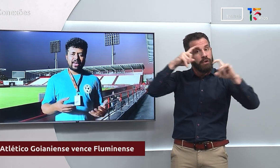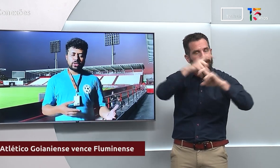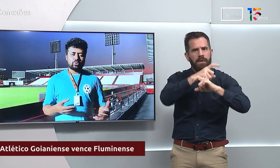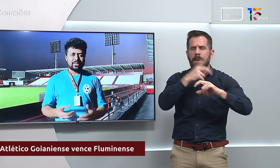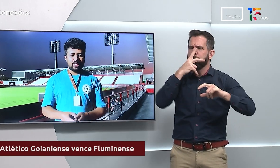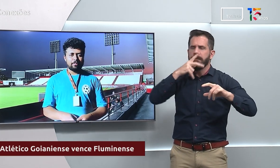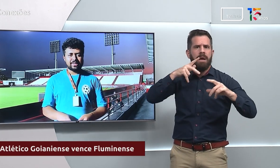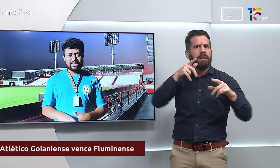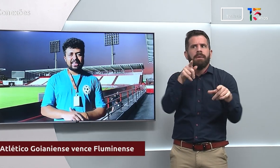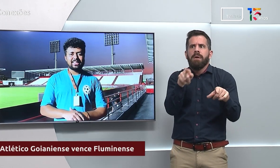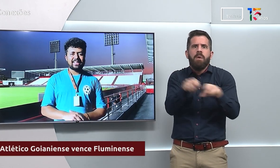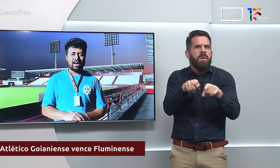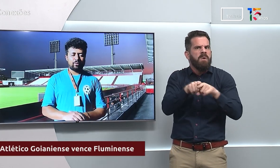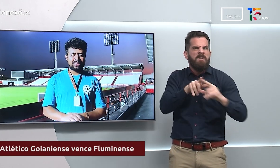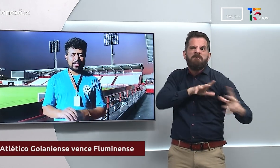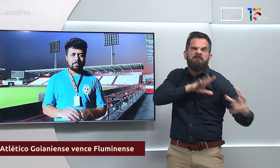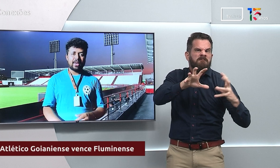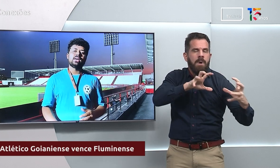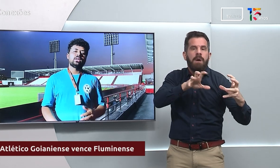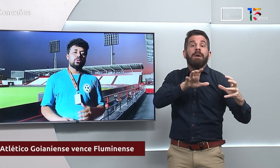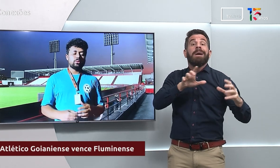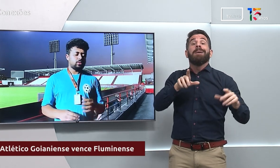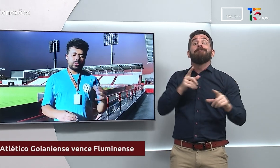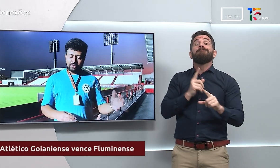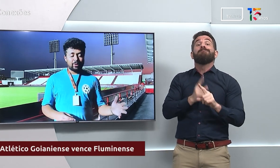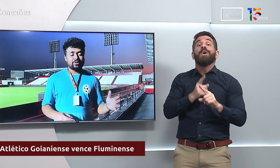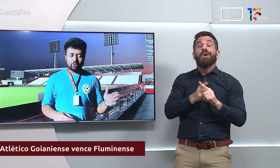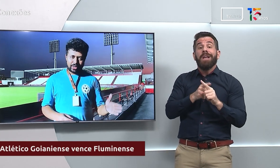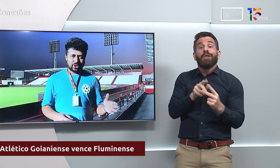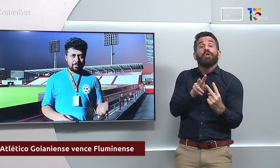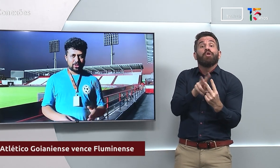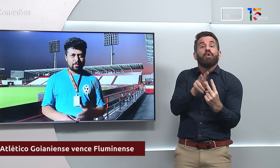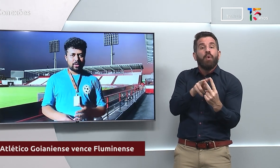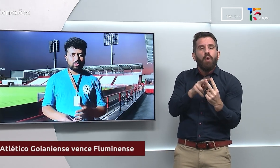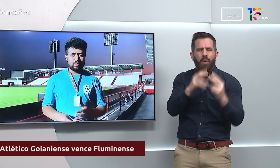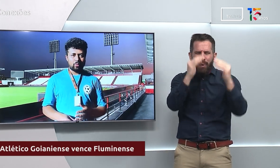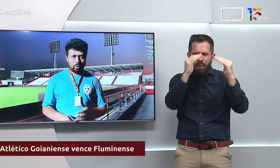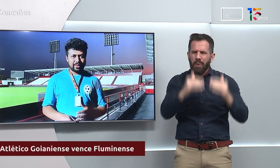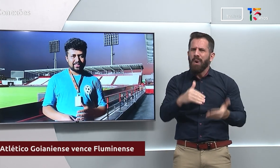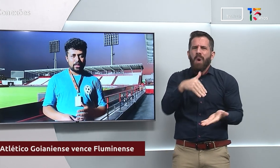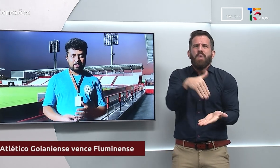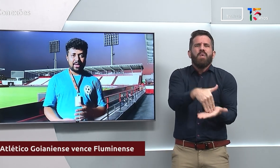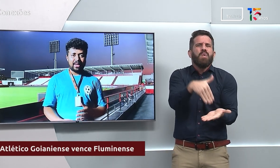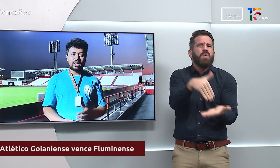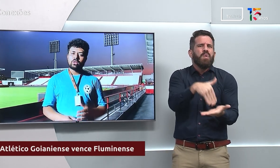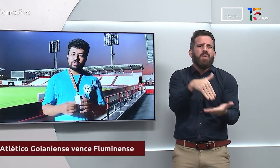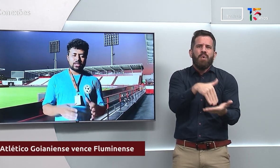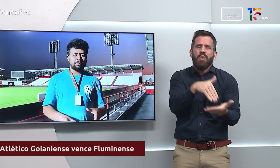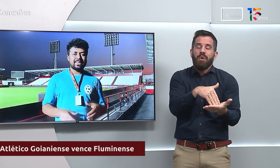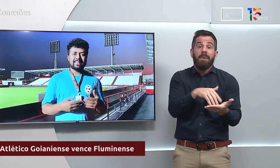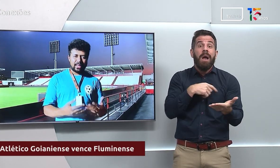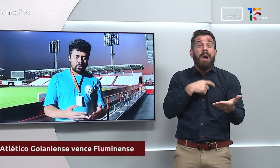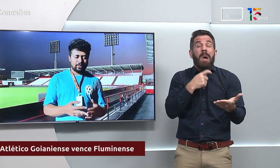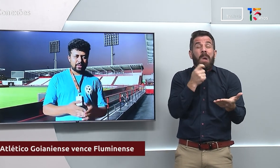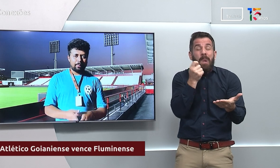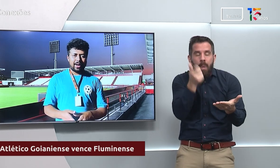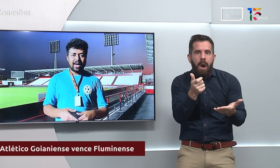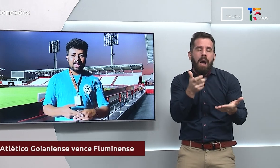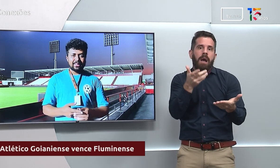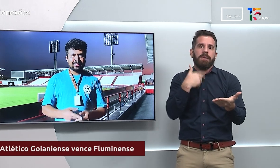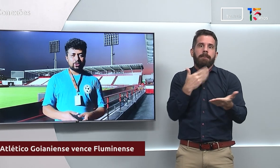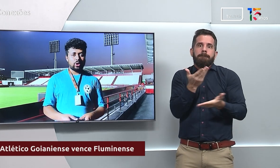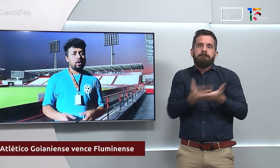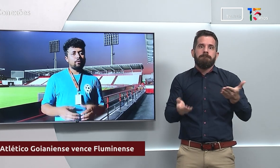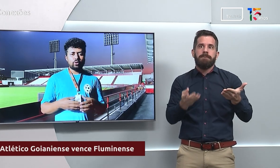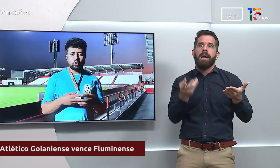jogo também de duas equipes que estavam na Série B, estavam na zona de rebaixamento contra a Série B, duas equipes que tentam escapar